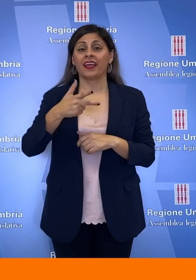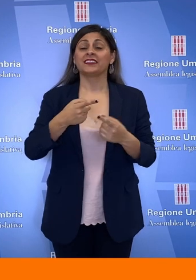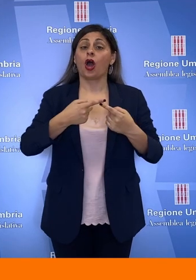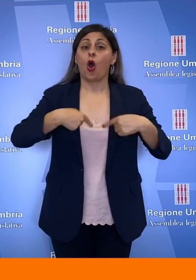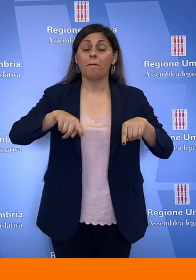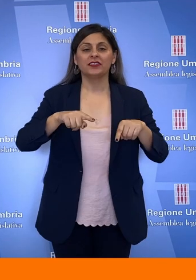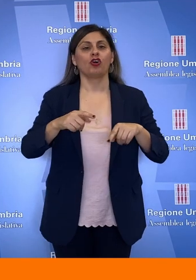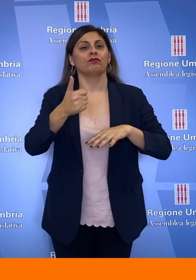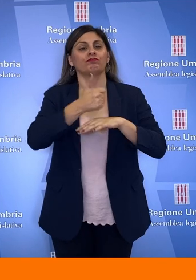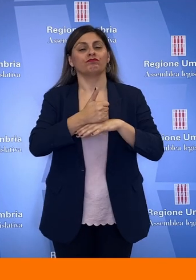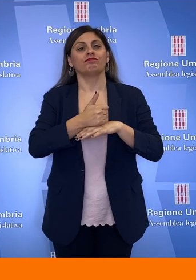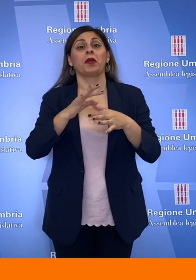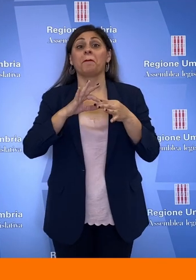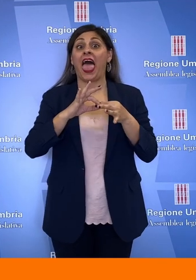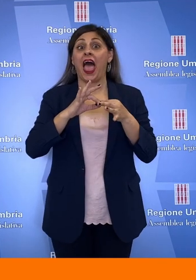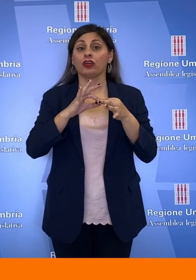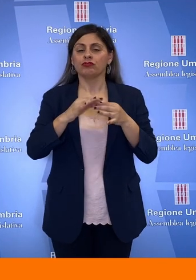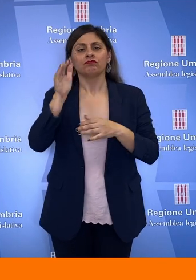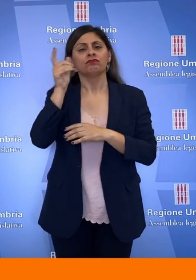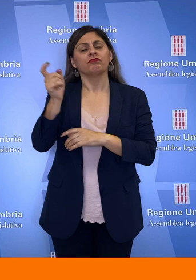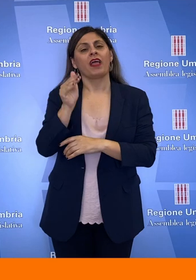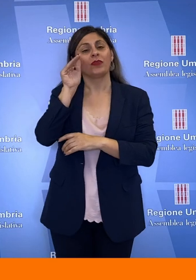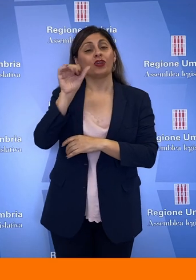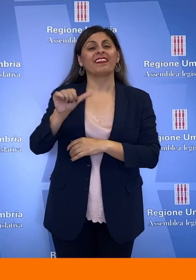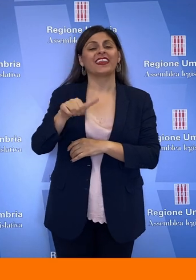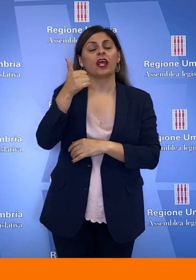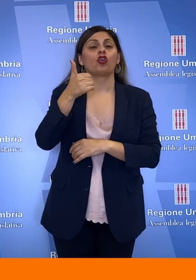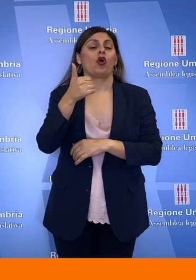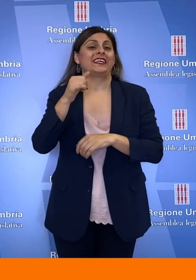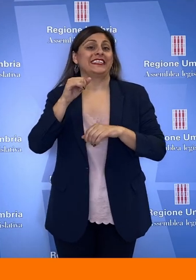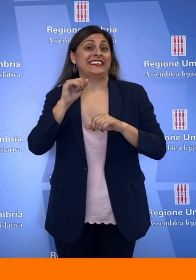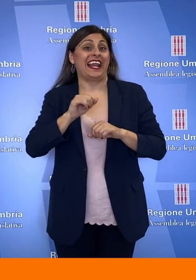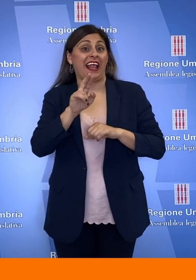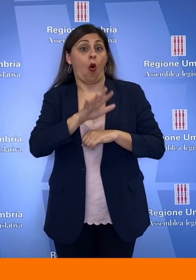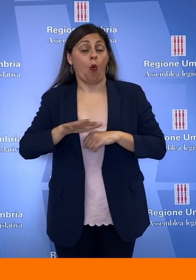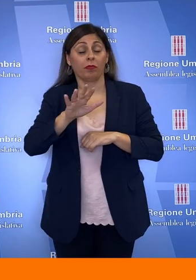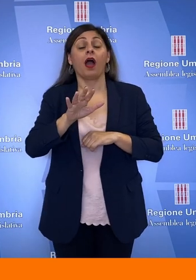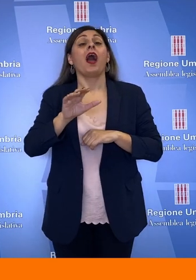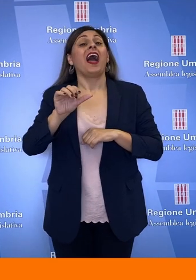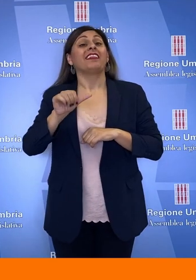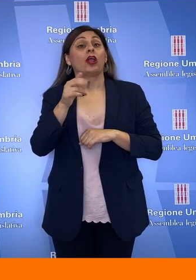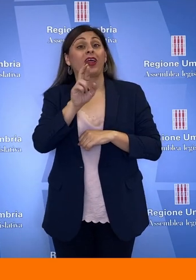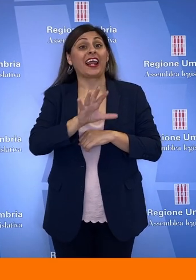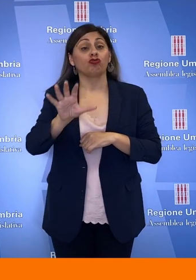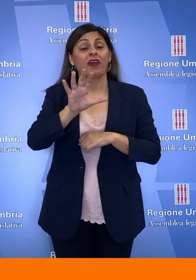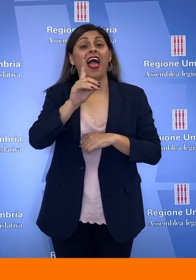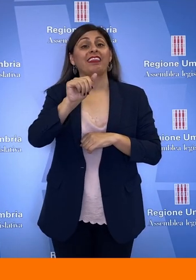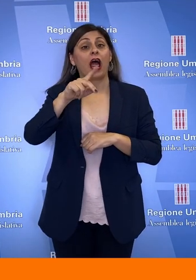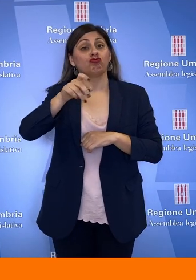La terza Commissione presieduta da Eleonora Pace ha ascoltato in audizione i direttori della Sanità Umbra, il direttore regionale Massimo D'Angelo e i